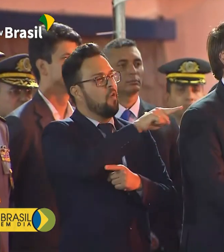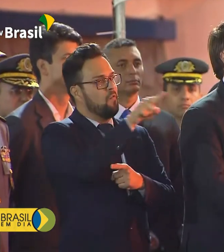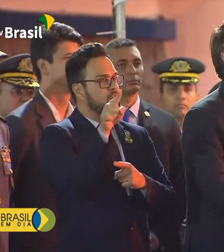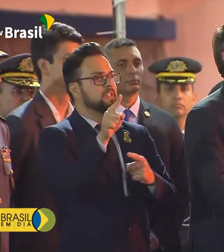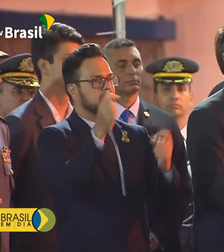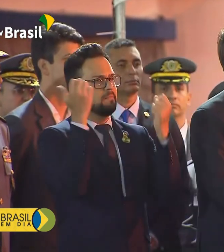Obrigado. Obrigado. Obrigado.